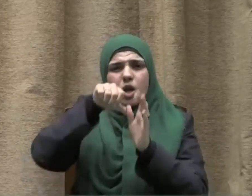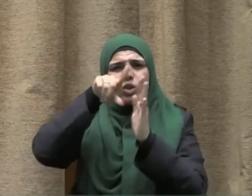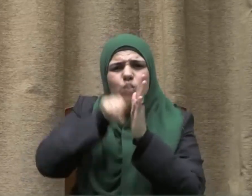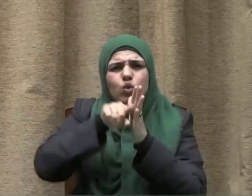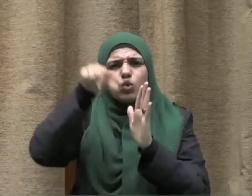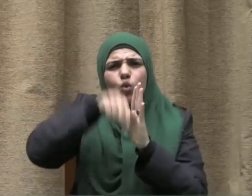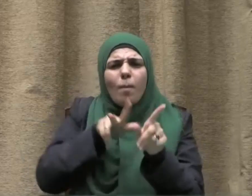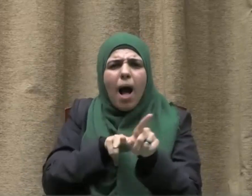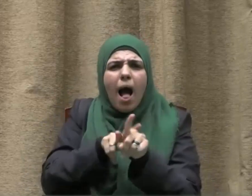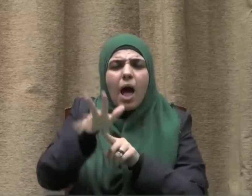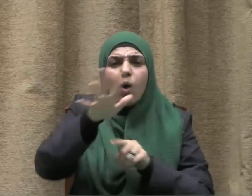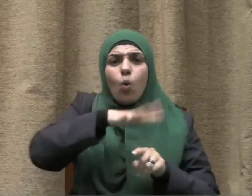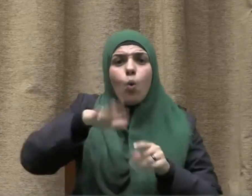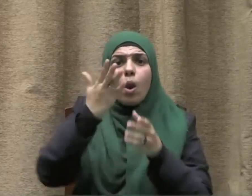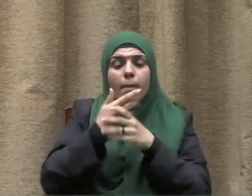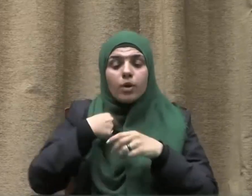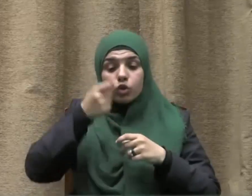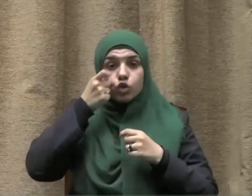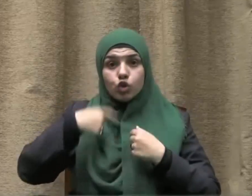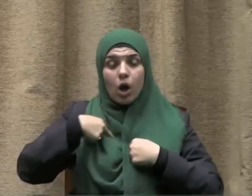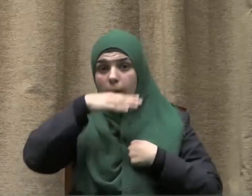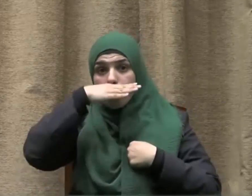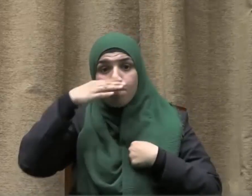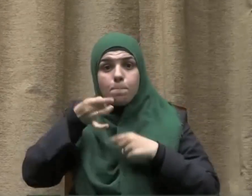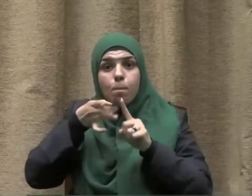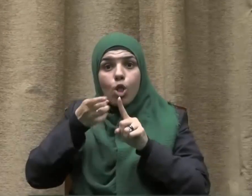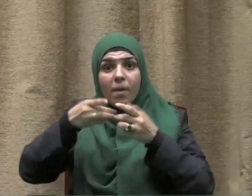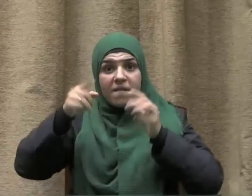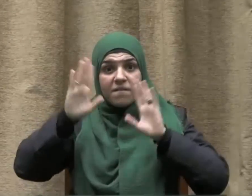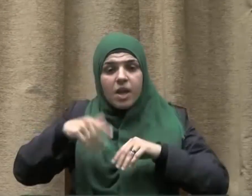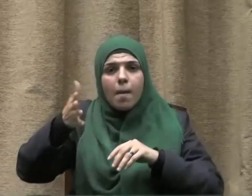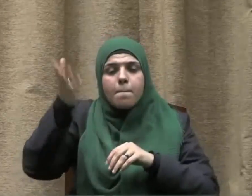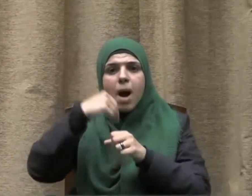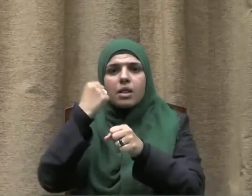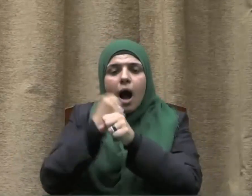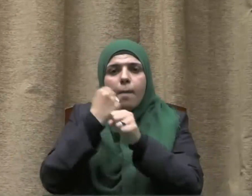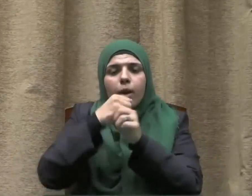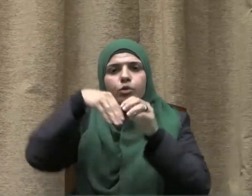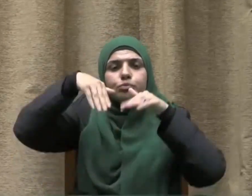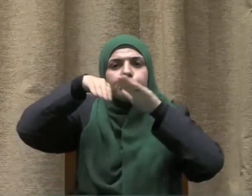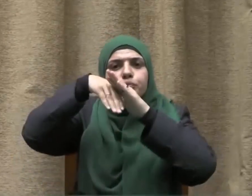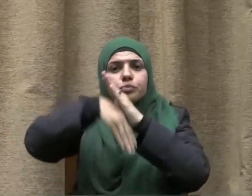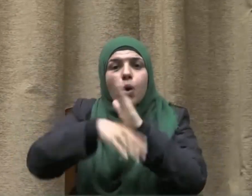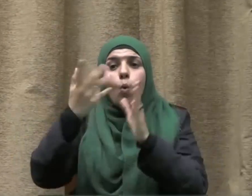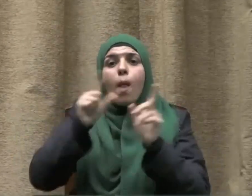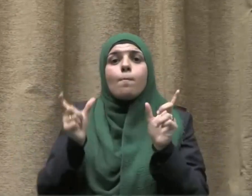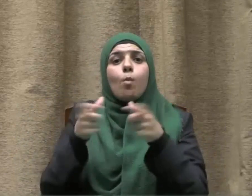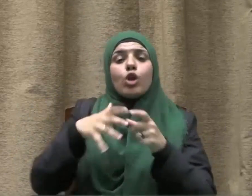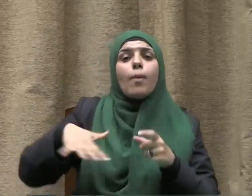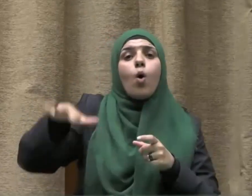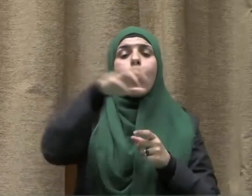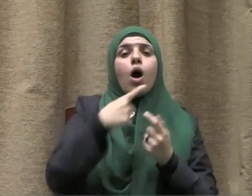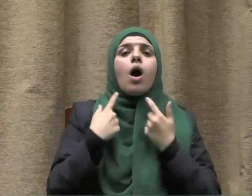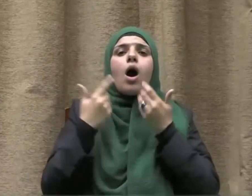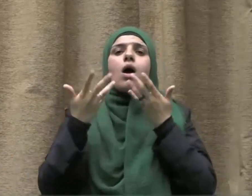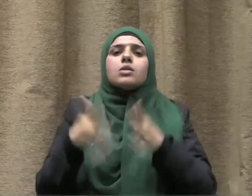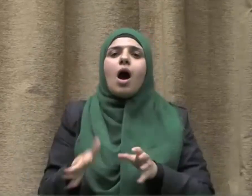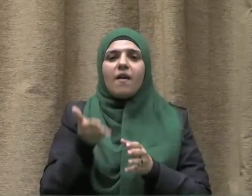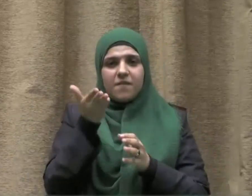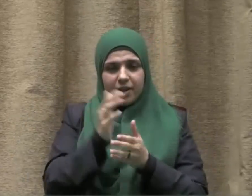والمهالك التي تعود على المدمن وتؤثر سلبا على سلامة المجتمع كثيرة فالخمر